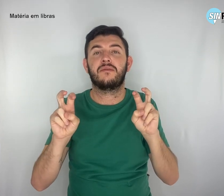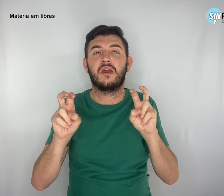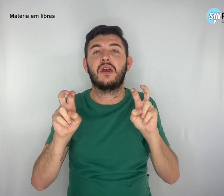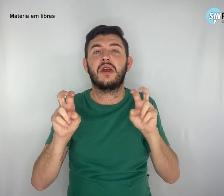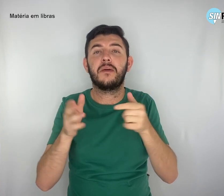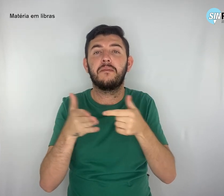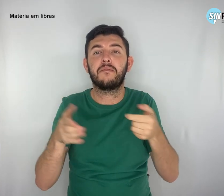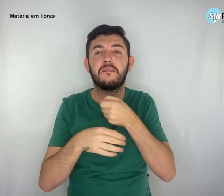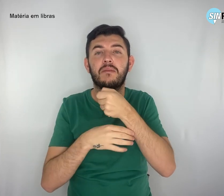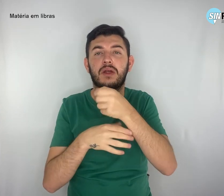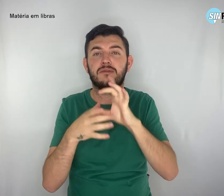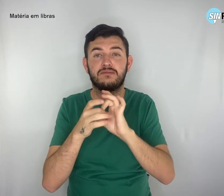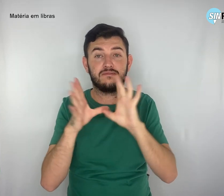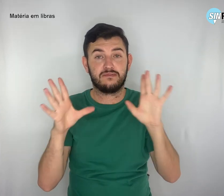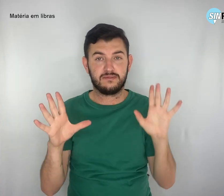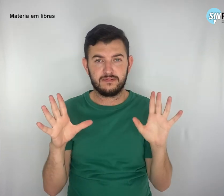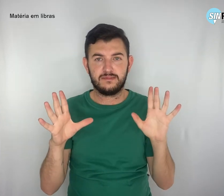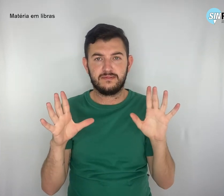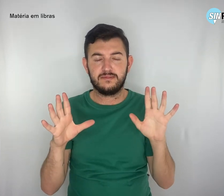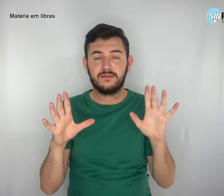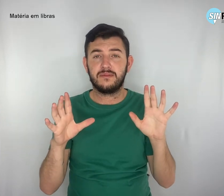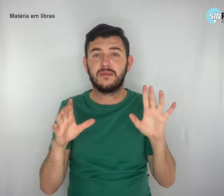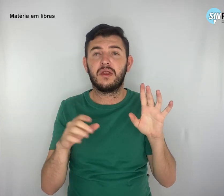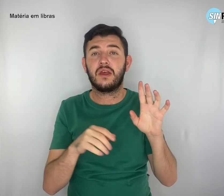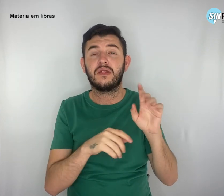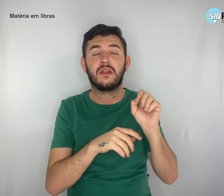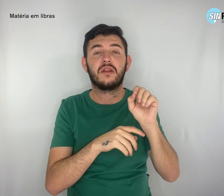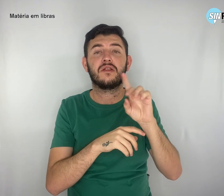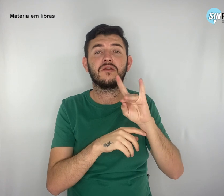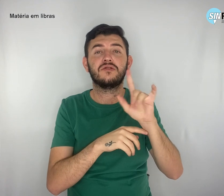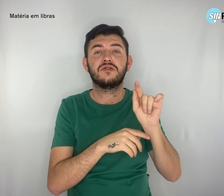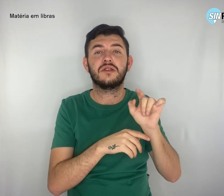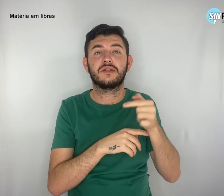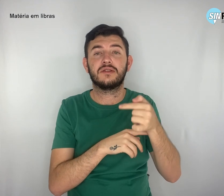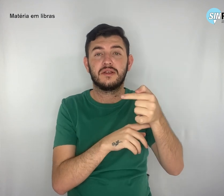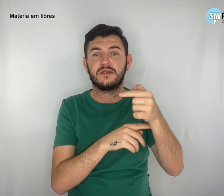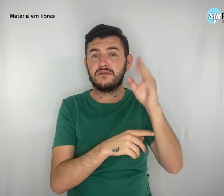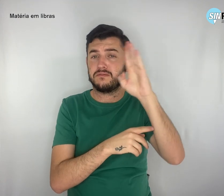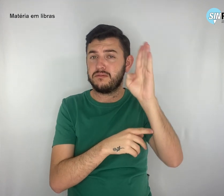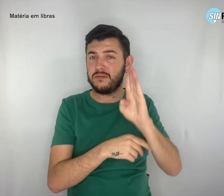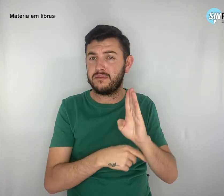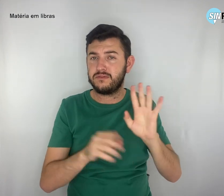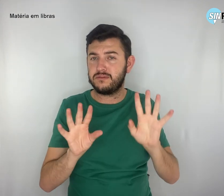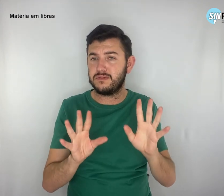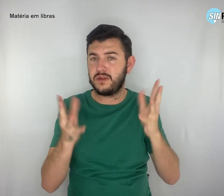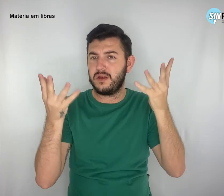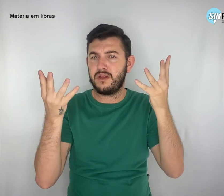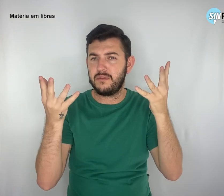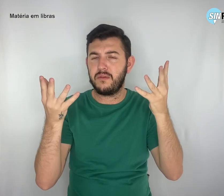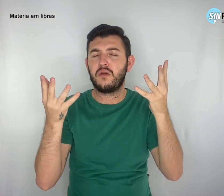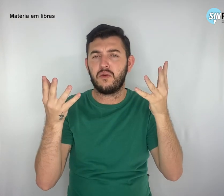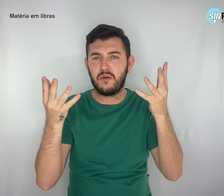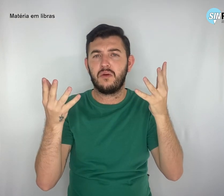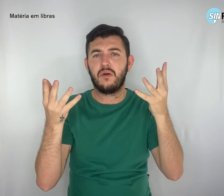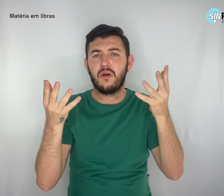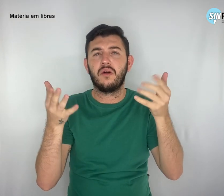Nesta quarta-feira, sete, o país celebrou o Dia Nacional da Liberdade de Imprensa com